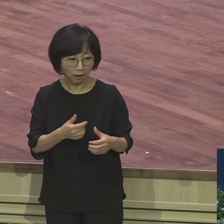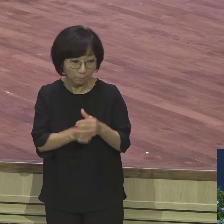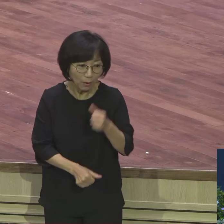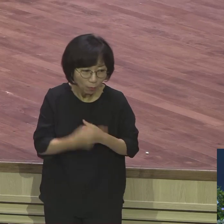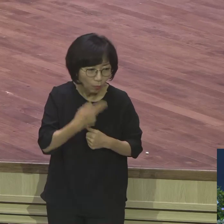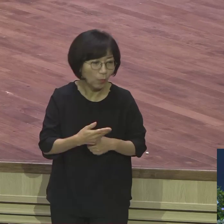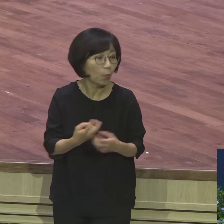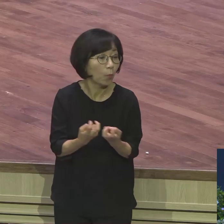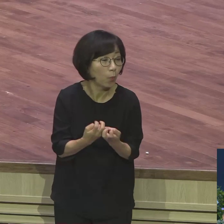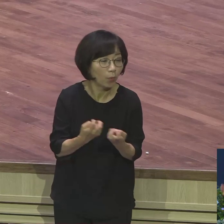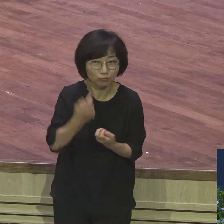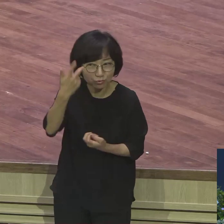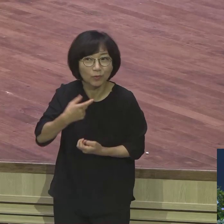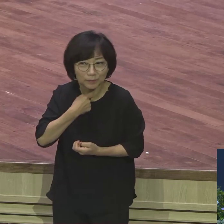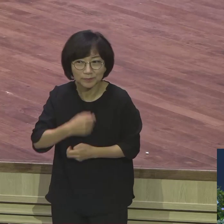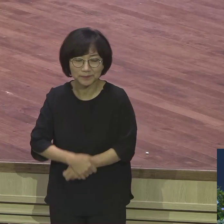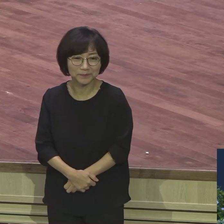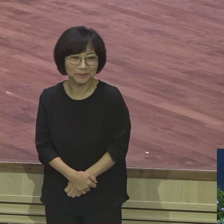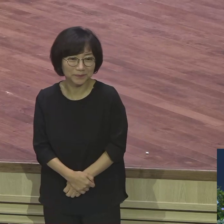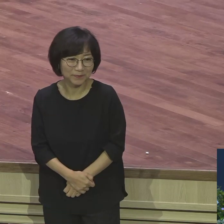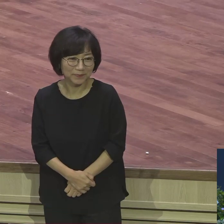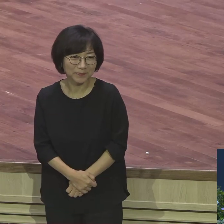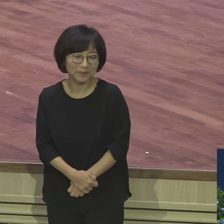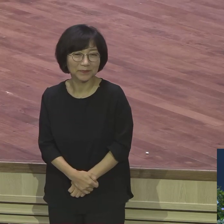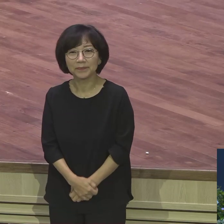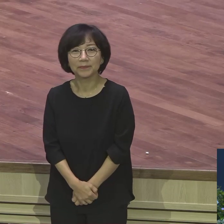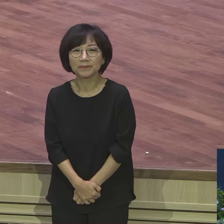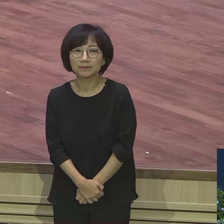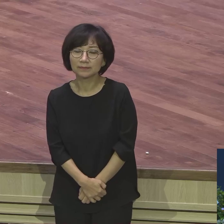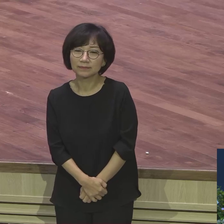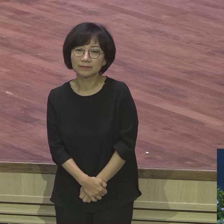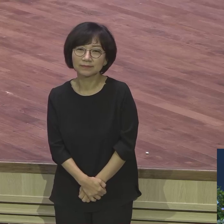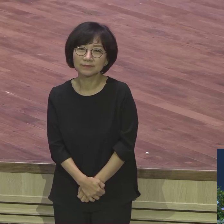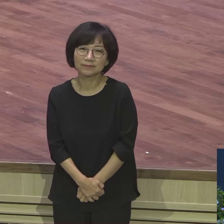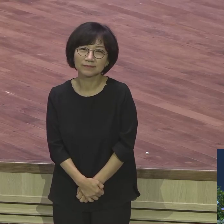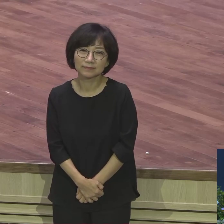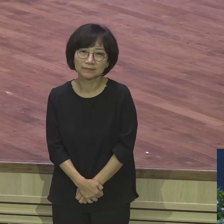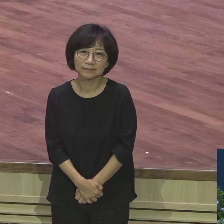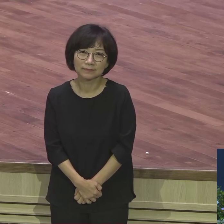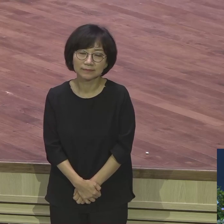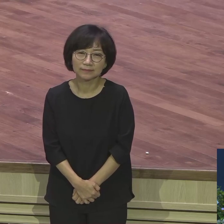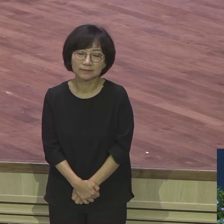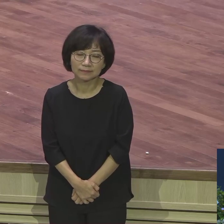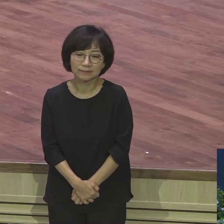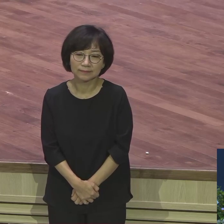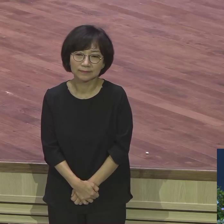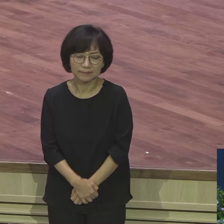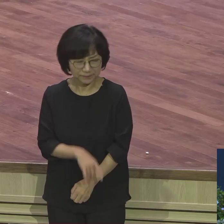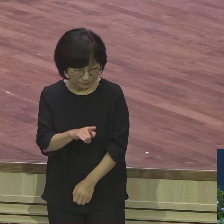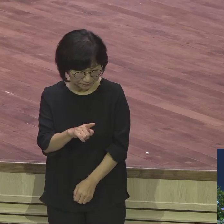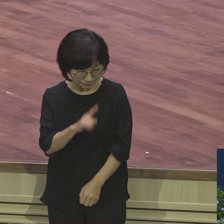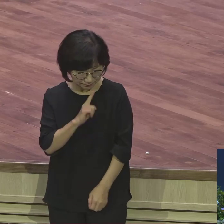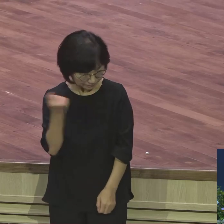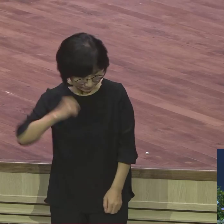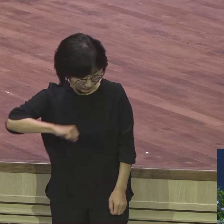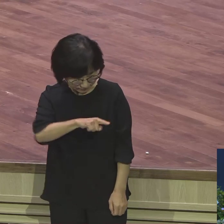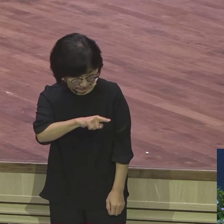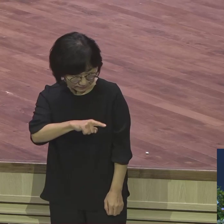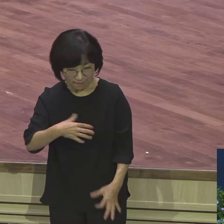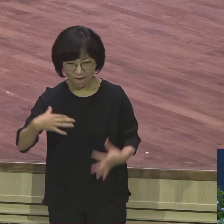결국은 그야말로 반대로 그냥 안 들어주니까 옷을 확 뺏어가지고 나를